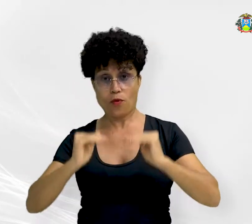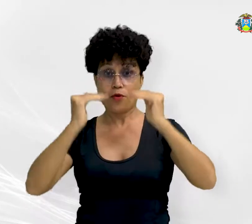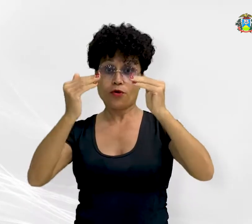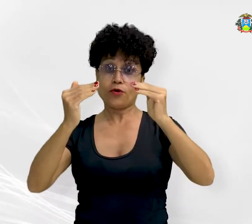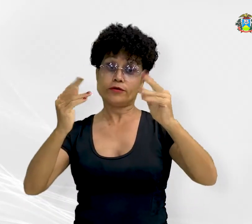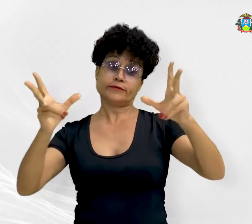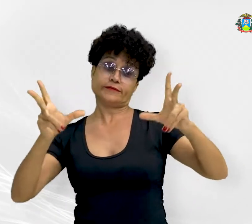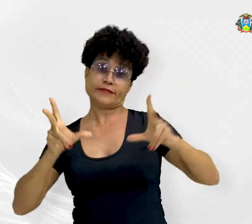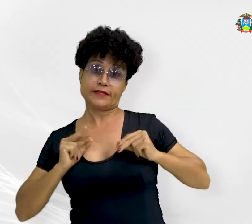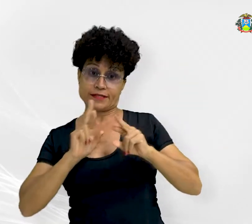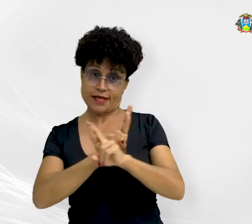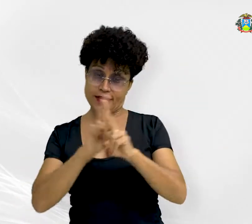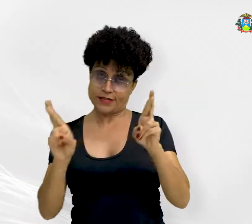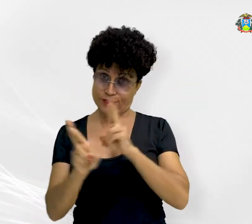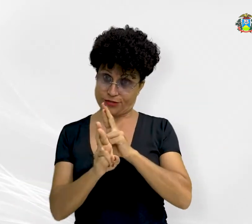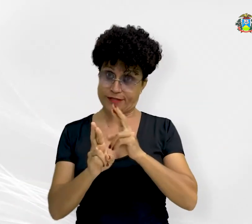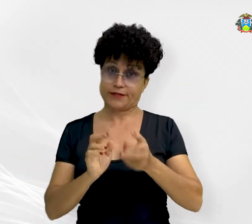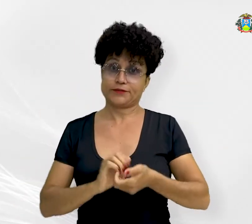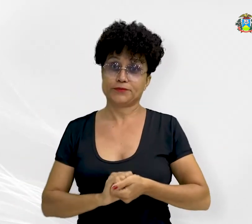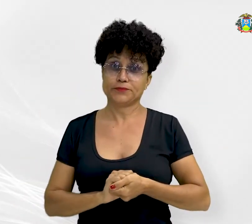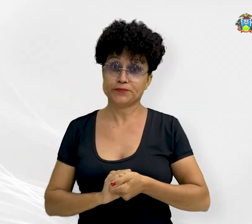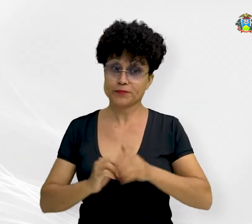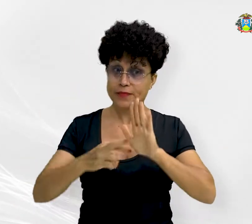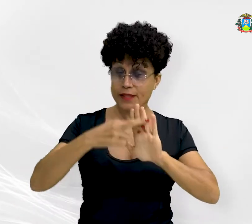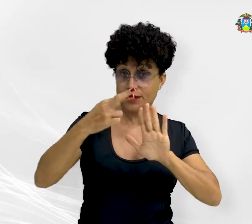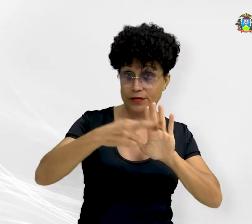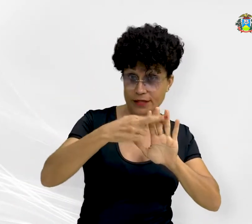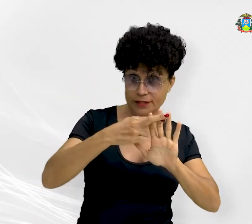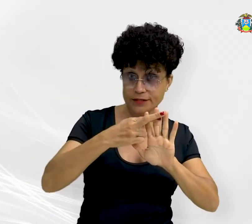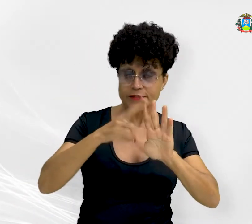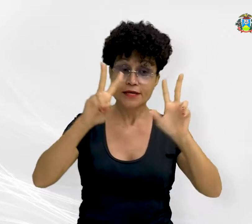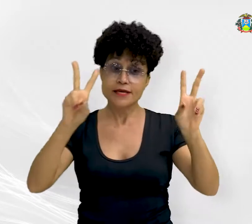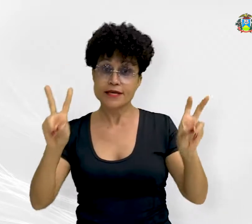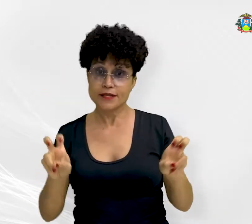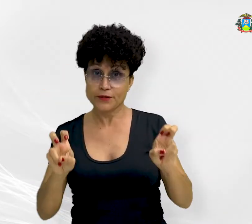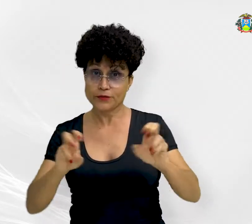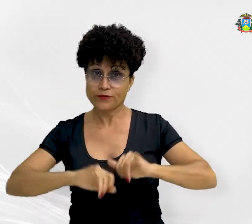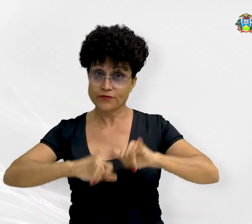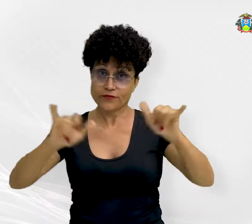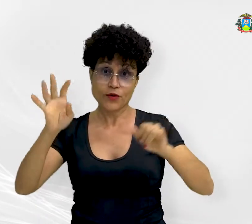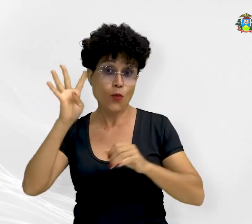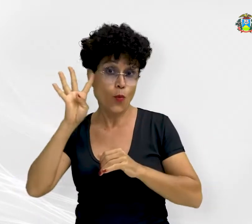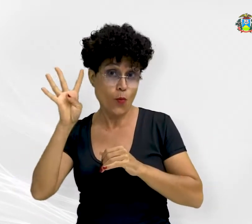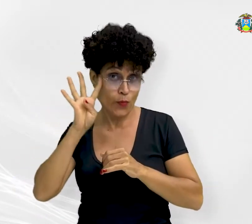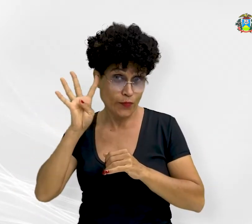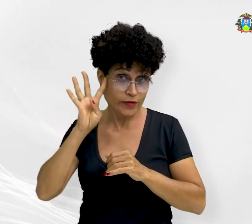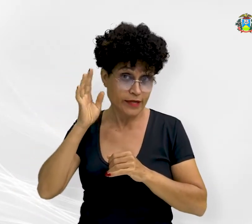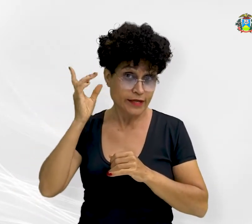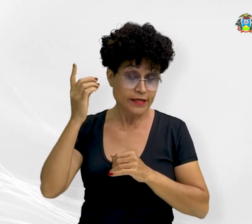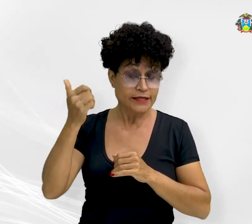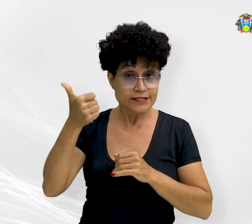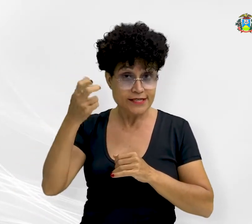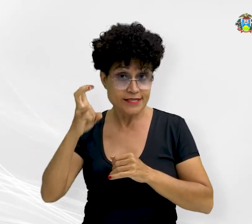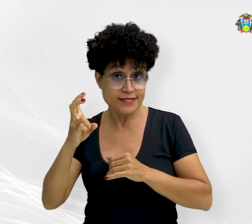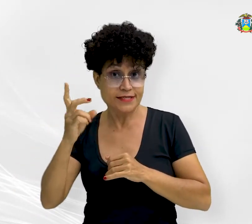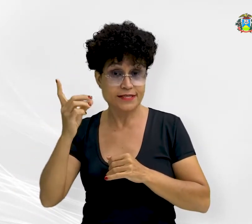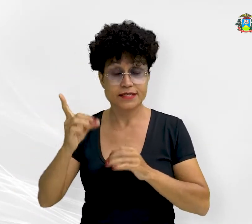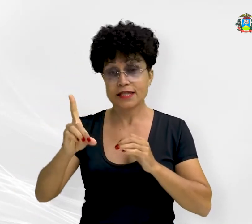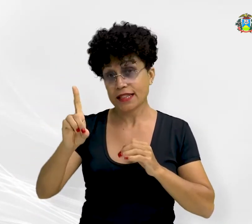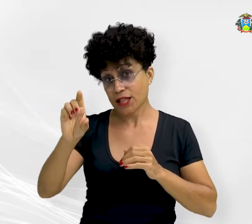merecimento. A resolução que dispõe sobre o assunto foi divulgada nesta quarta-feira, dia 15, no Diário Oficial Eletrônico do